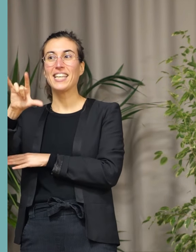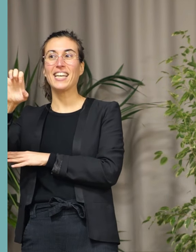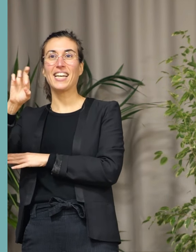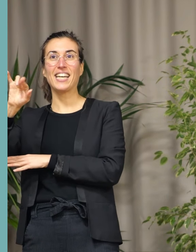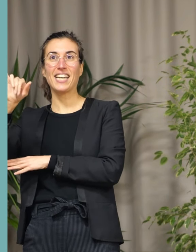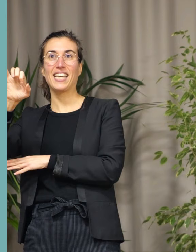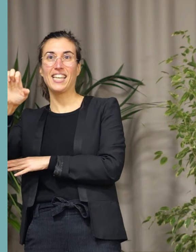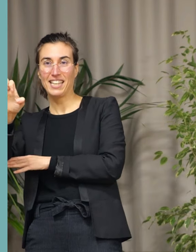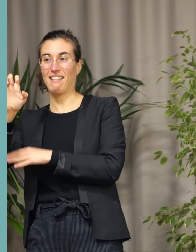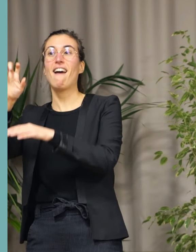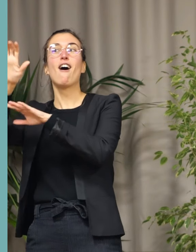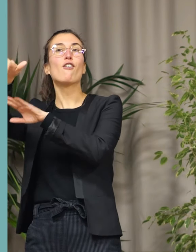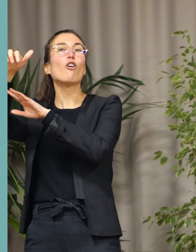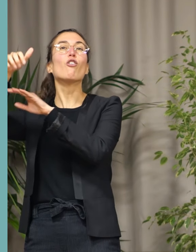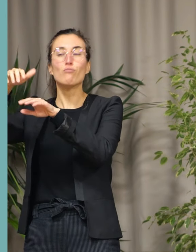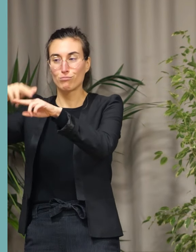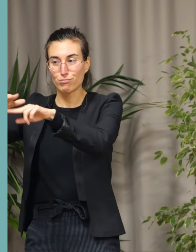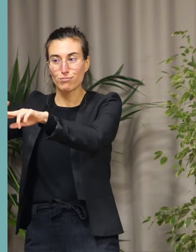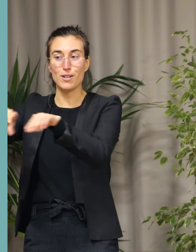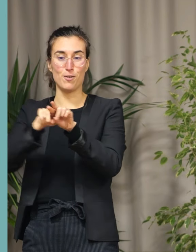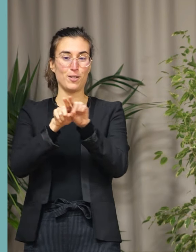et dans le quartier de la Huétrie.